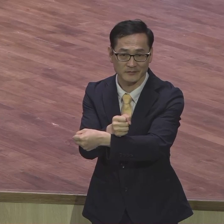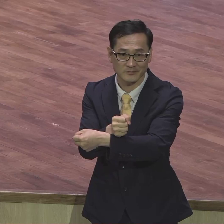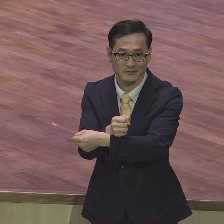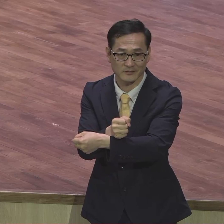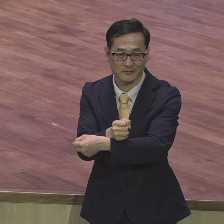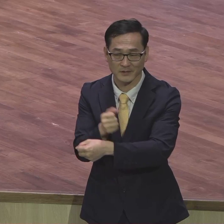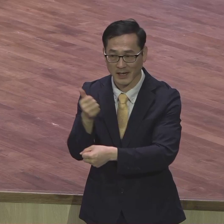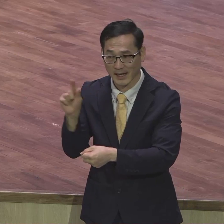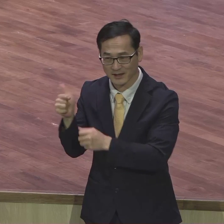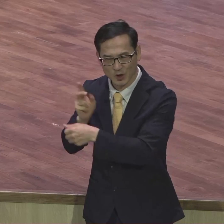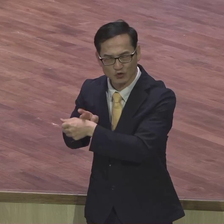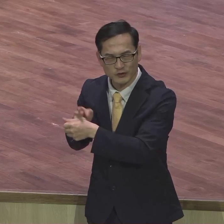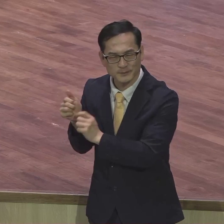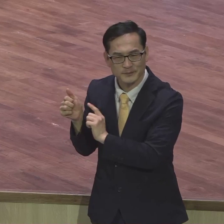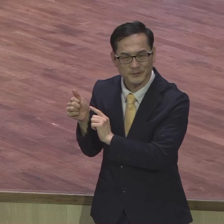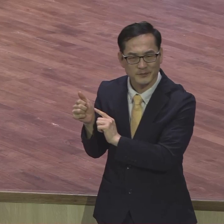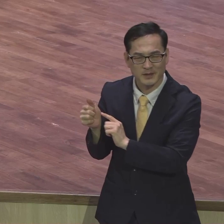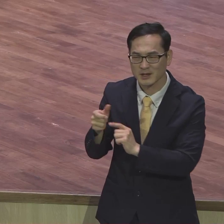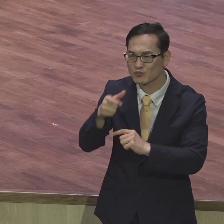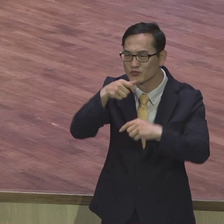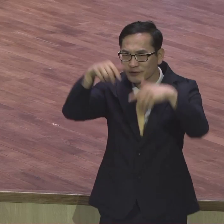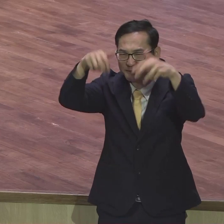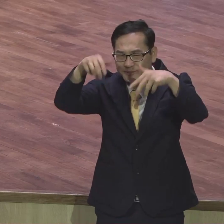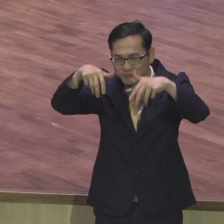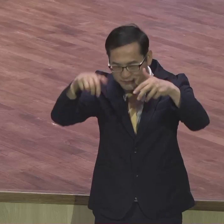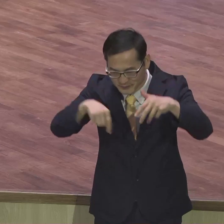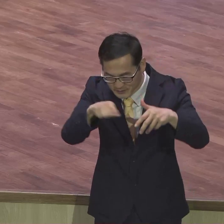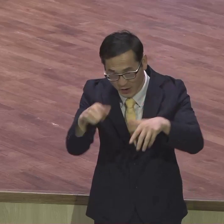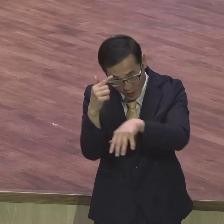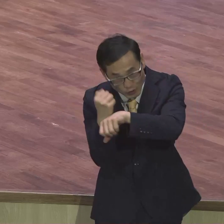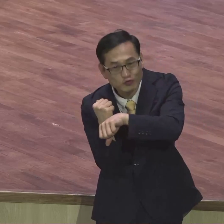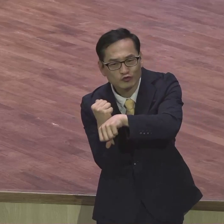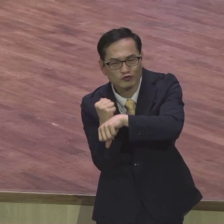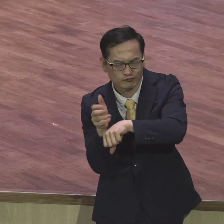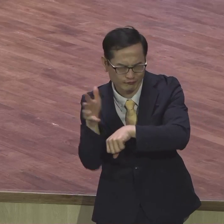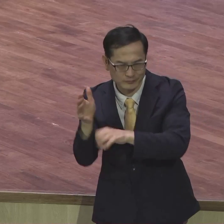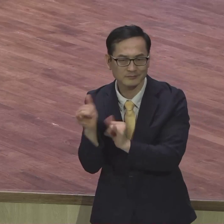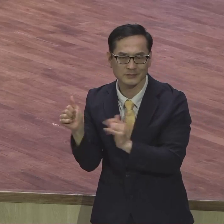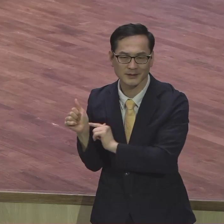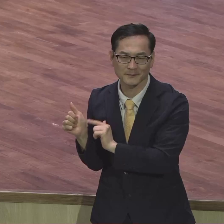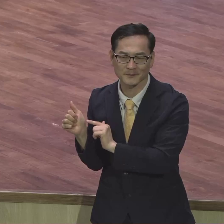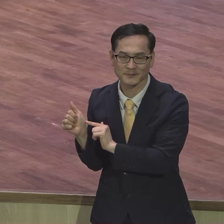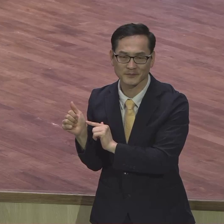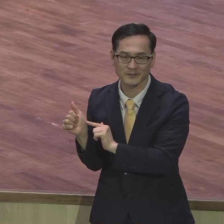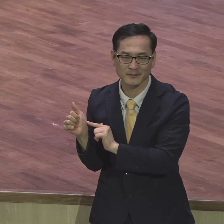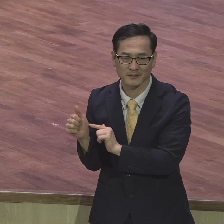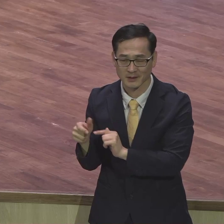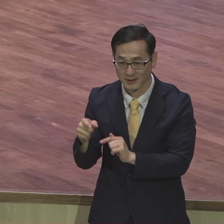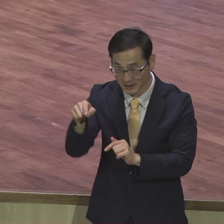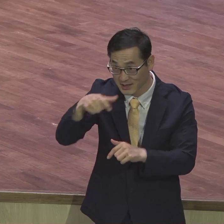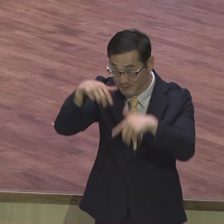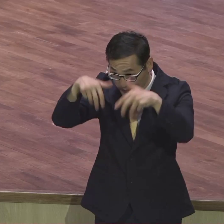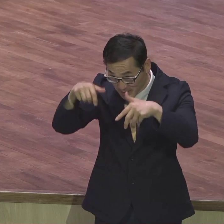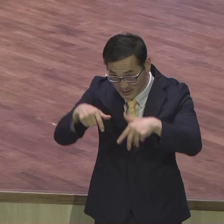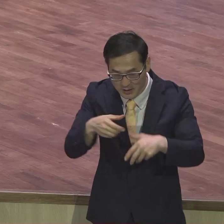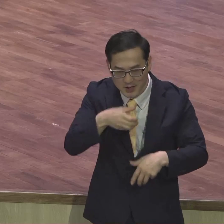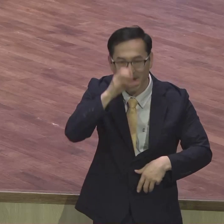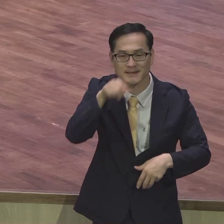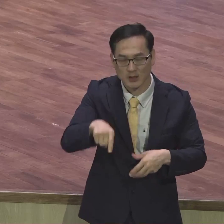우리나라에서 빗물 박사예요 빗물을 식수화하는 전문가예요 그래서 그 팀들과